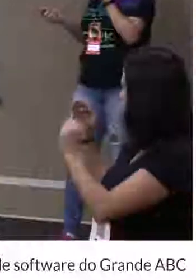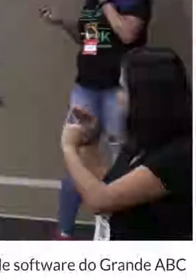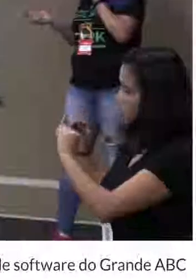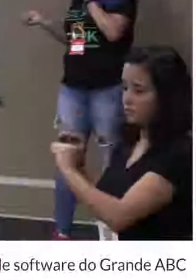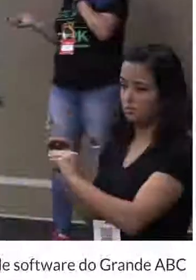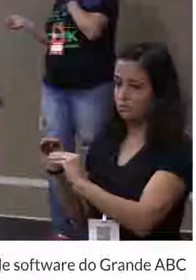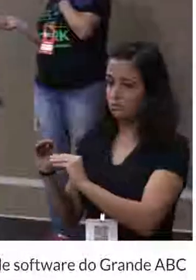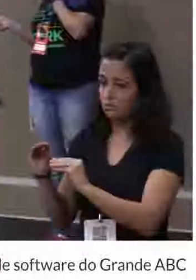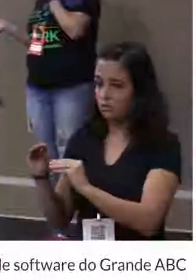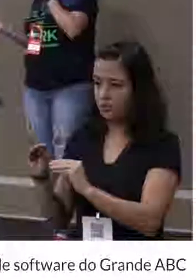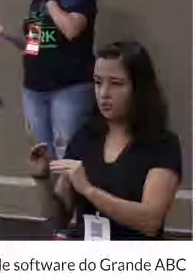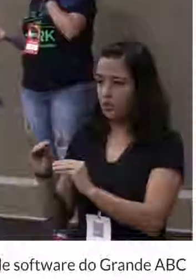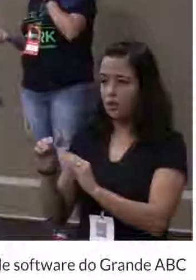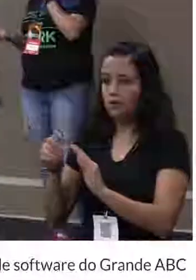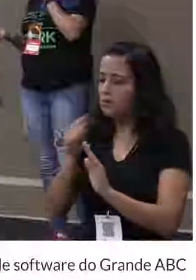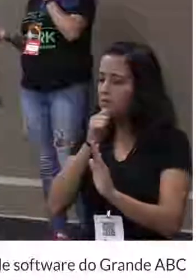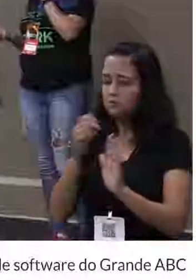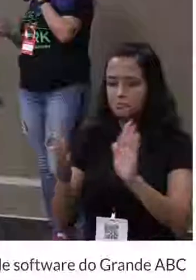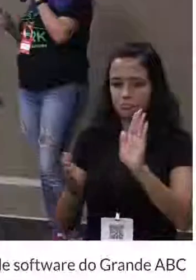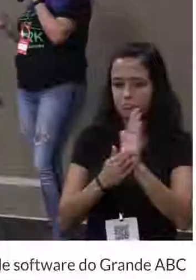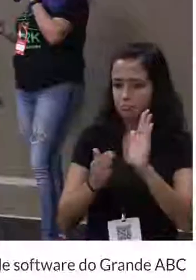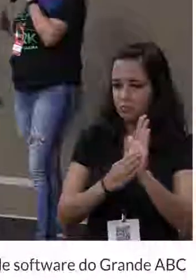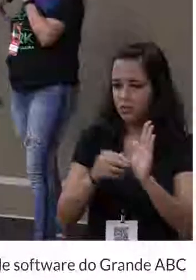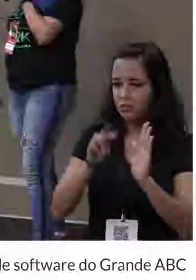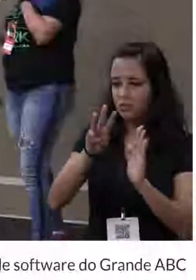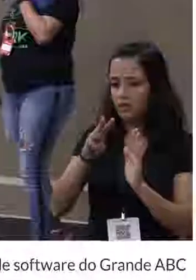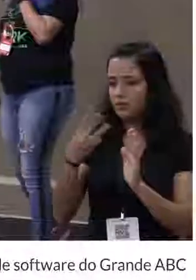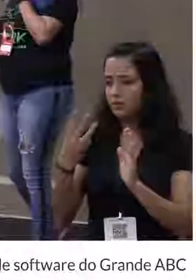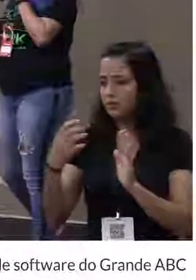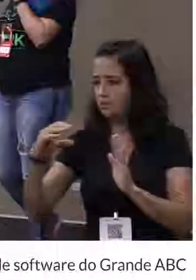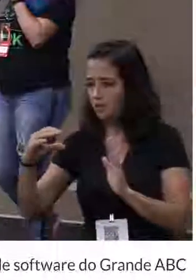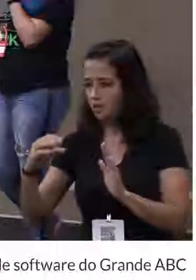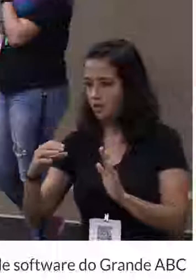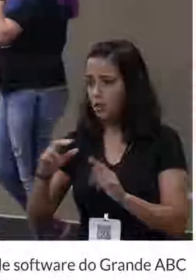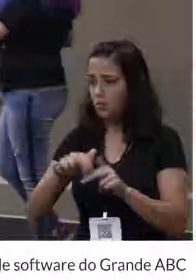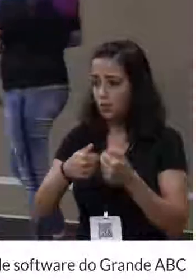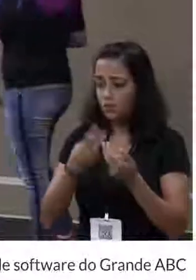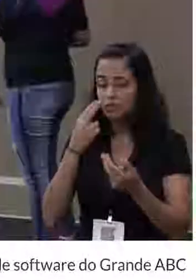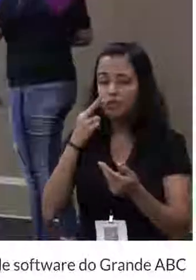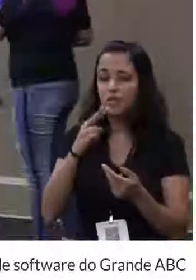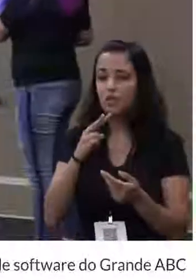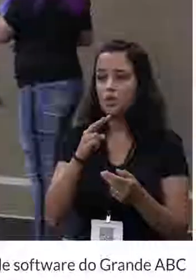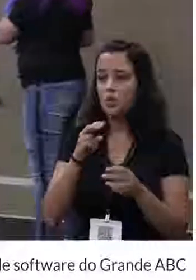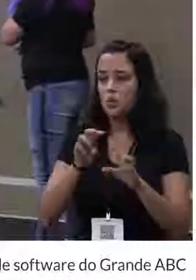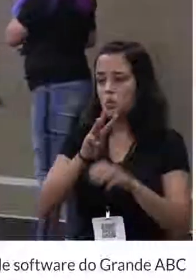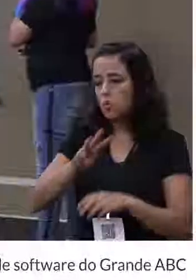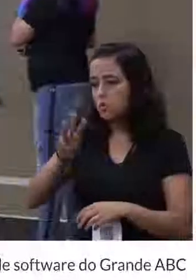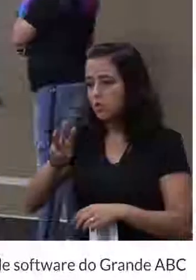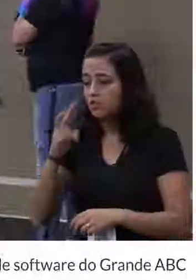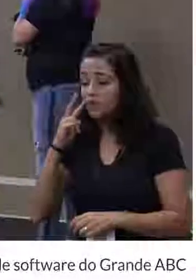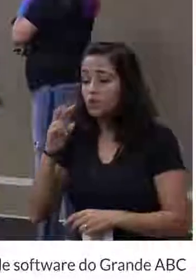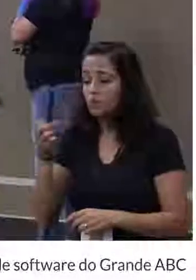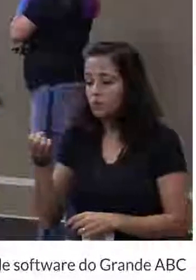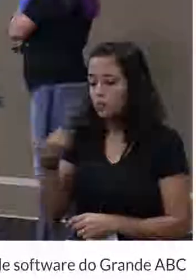E não está recomendado pela W3C. Então, é sempre bom a gente dar uma olhadinha lá no site e ver o que está acontecendo de novo.